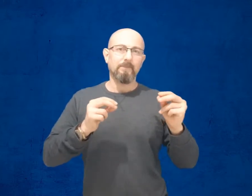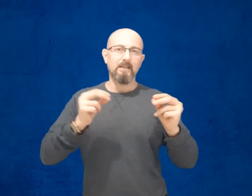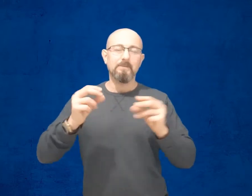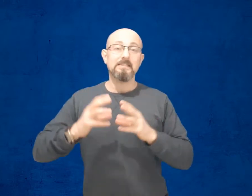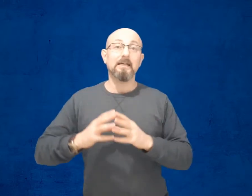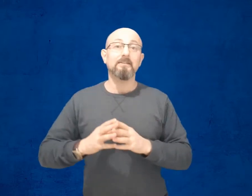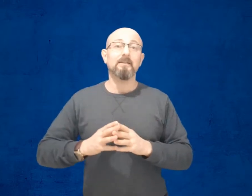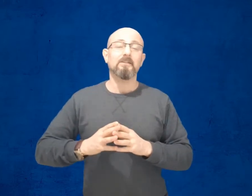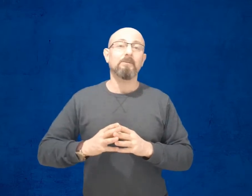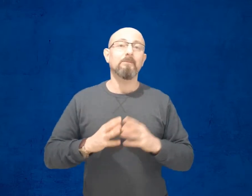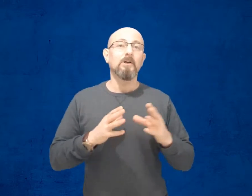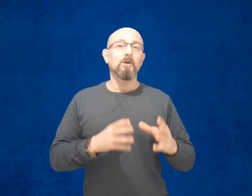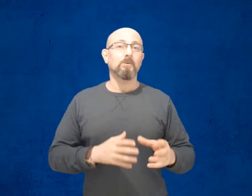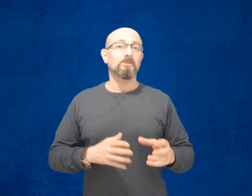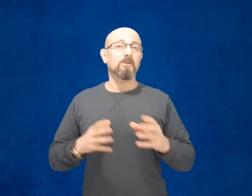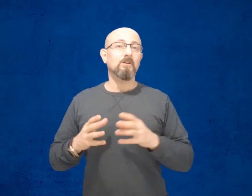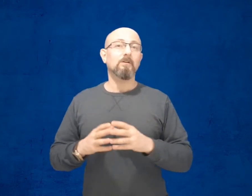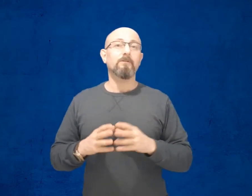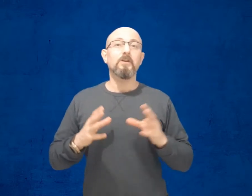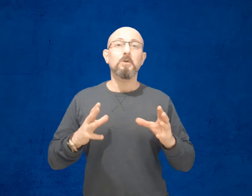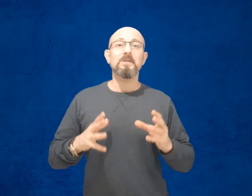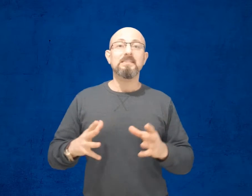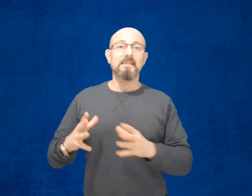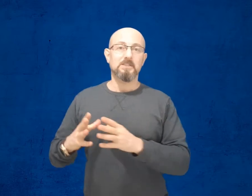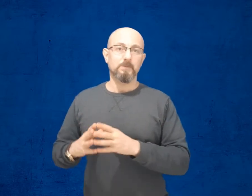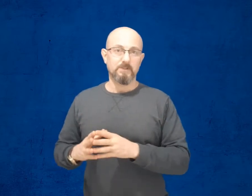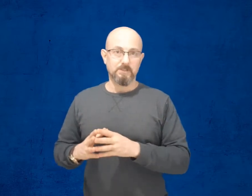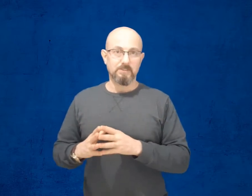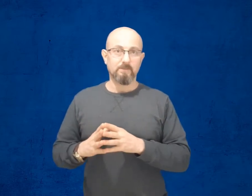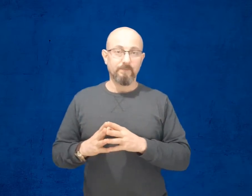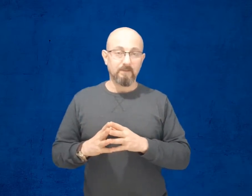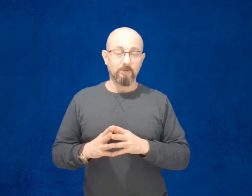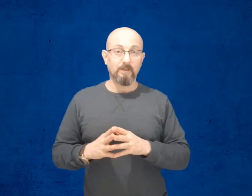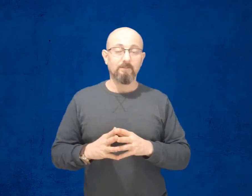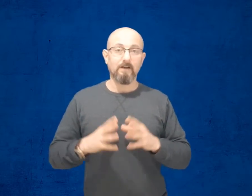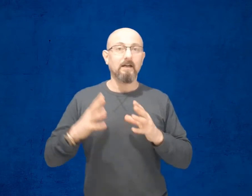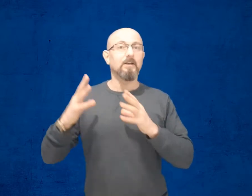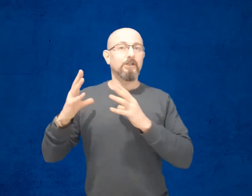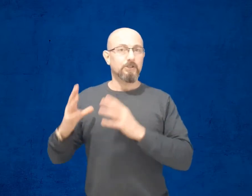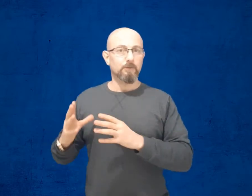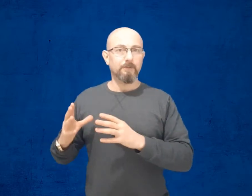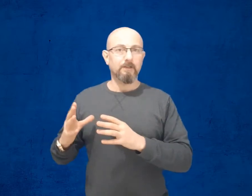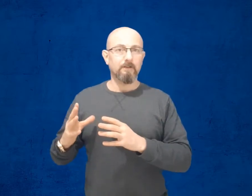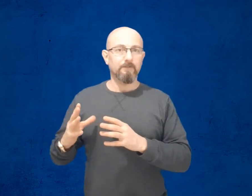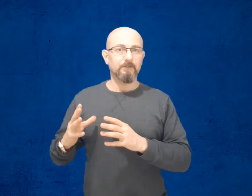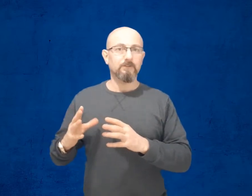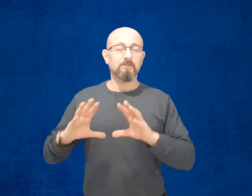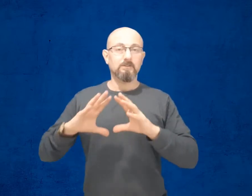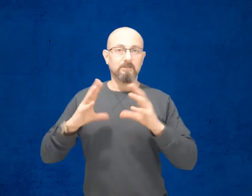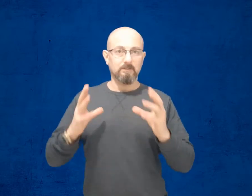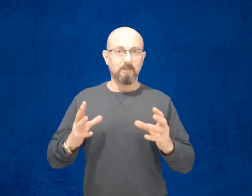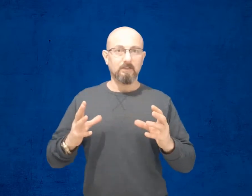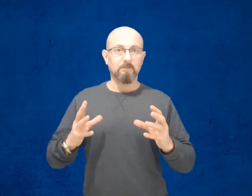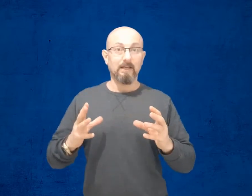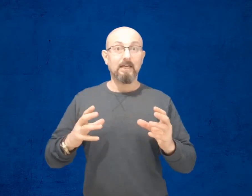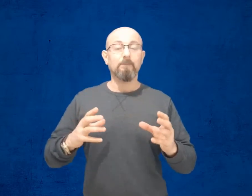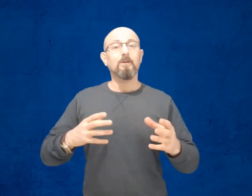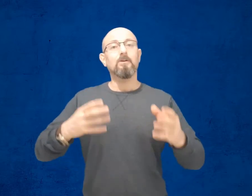كلمة زيادة تمام وننتقل للـ Frequency Exuppritions اوكي فشوف الفيديو تمكن منه